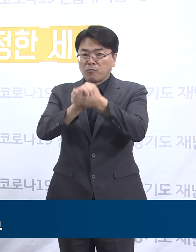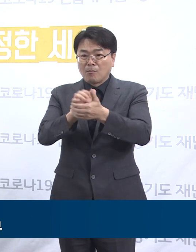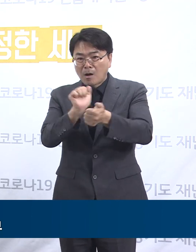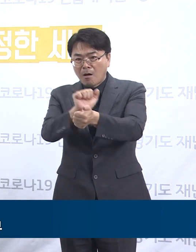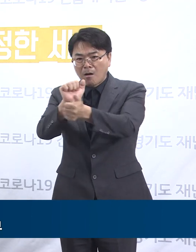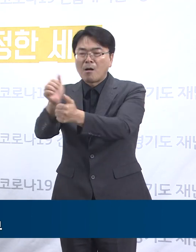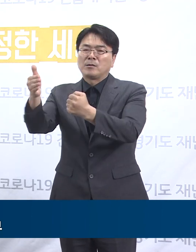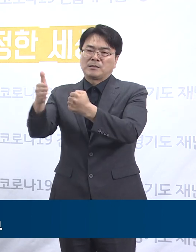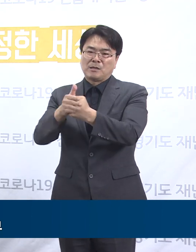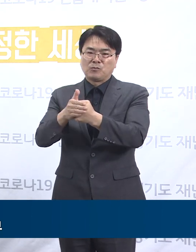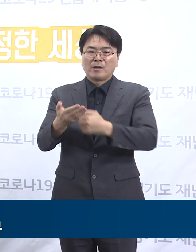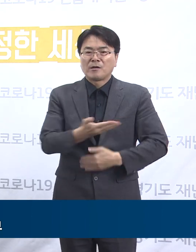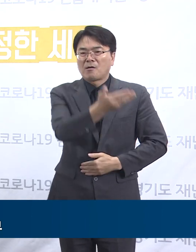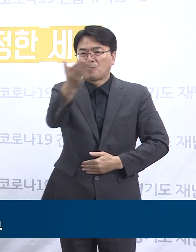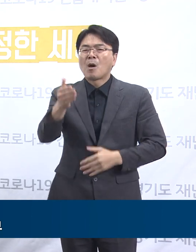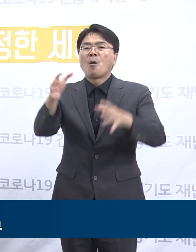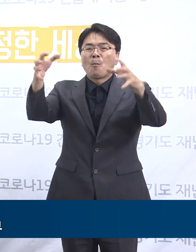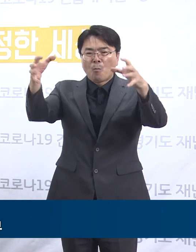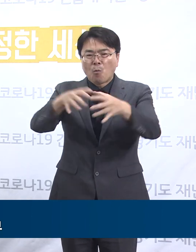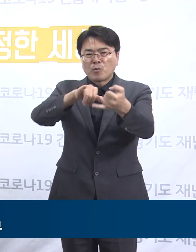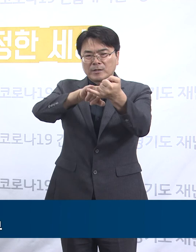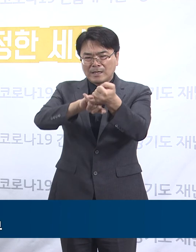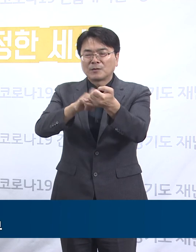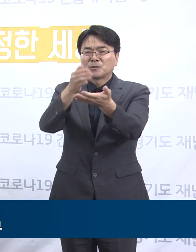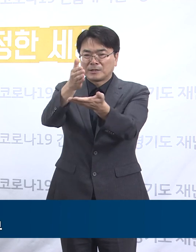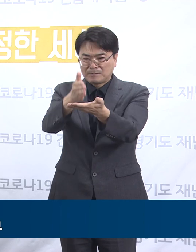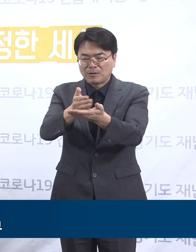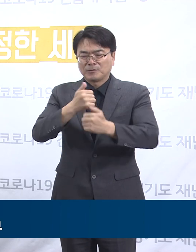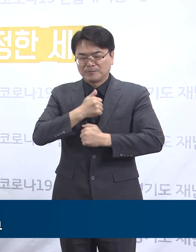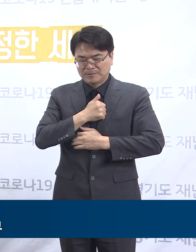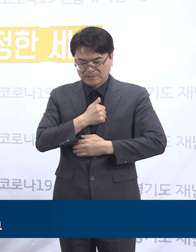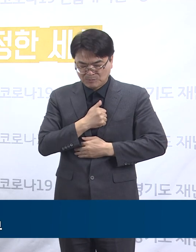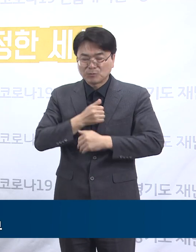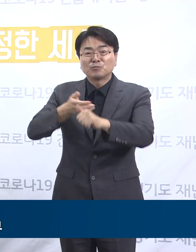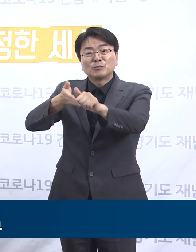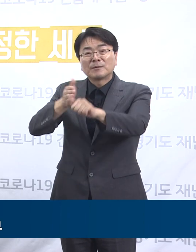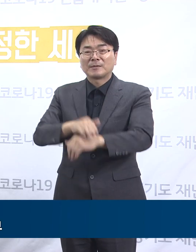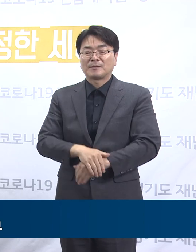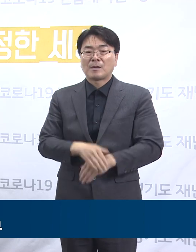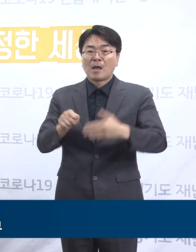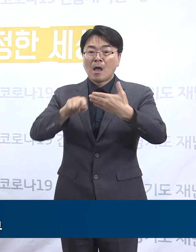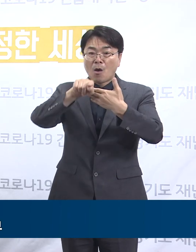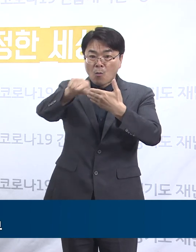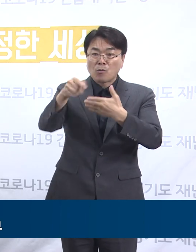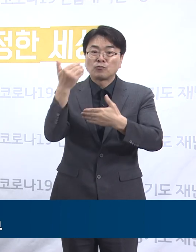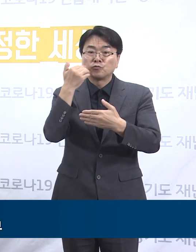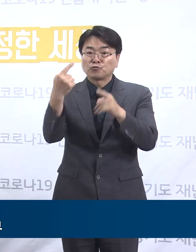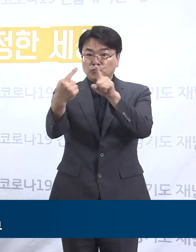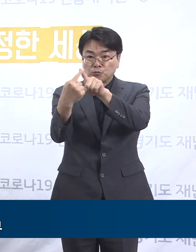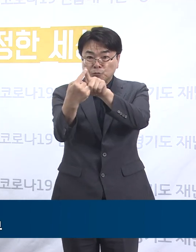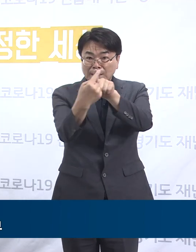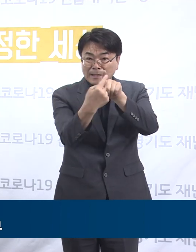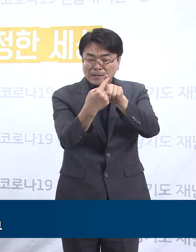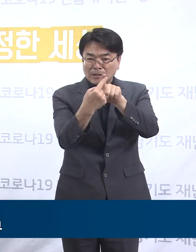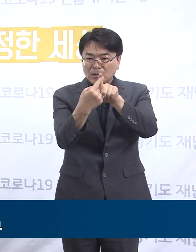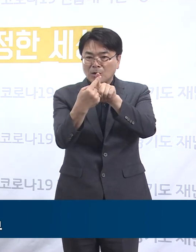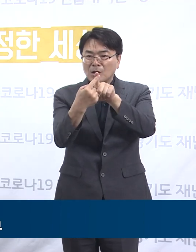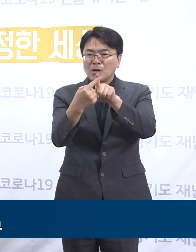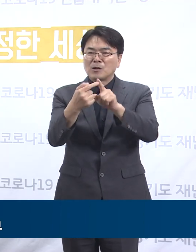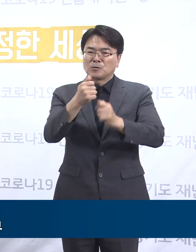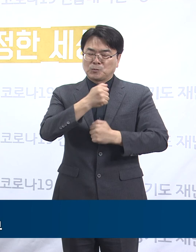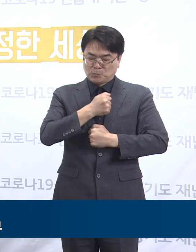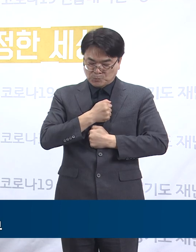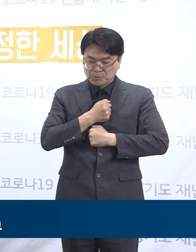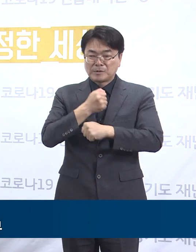당분간은 모임을 자제하여 주시기를 당부드립니다. 외출 등 다른 사람과의 접촉은 최소화해 주시고 의료기관